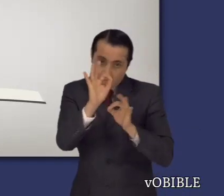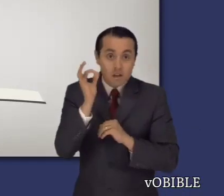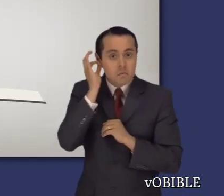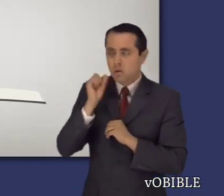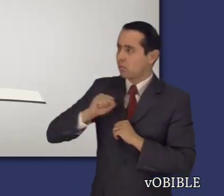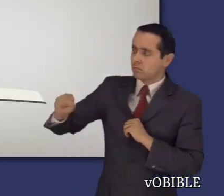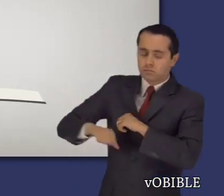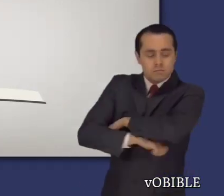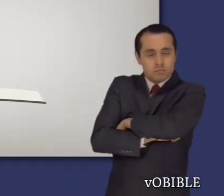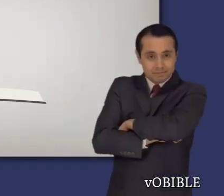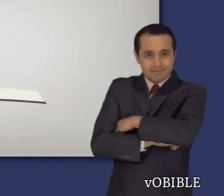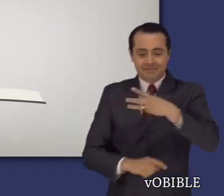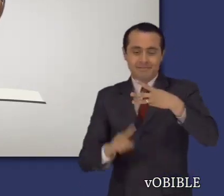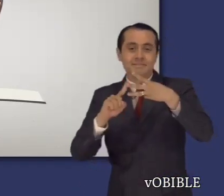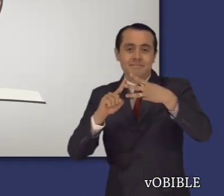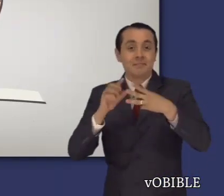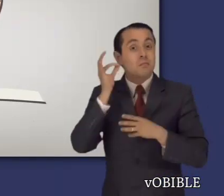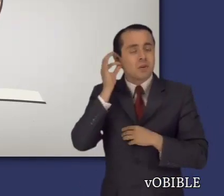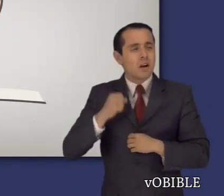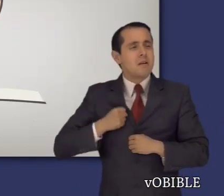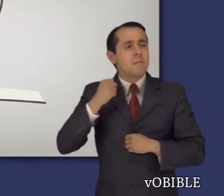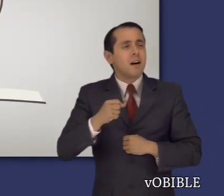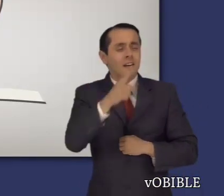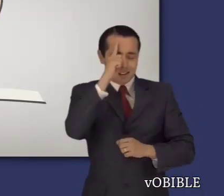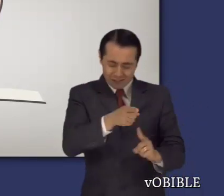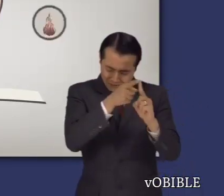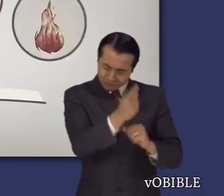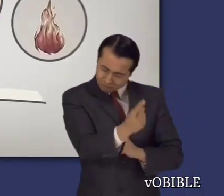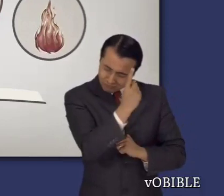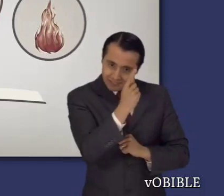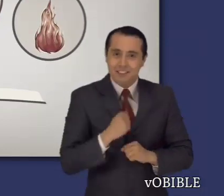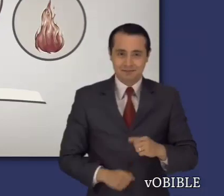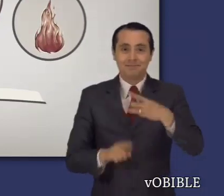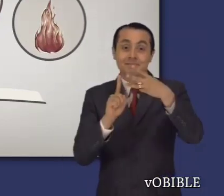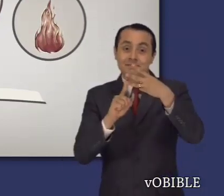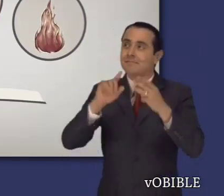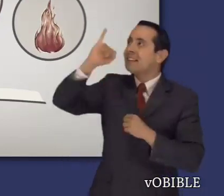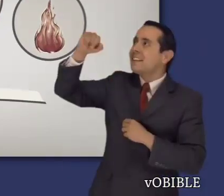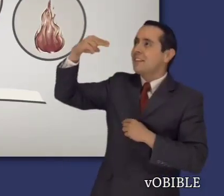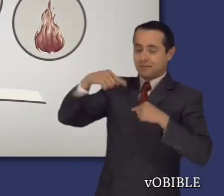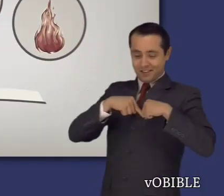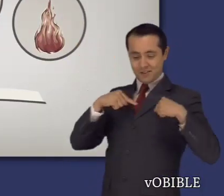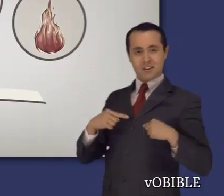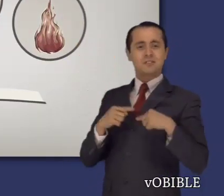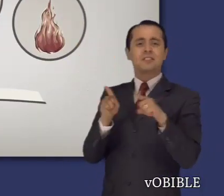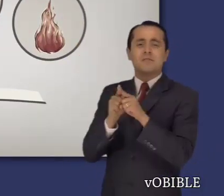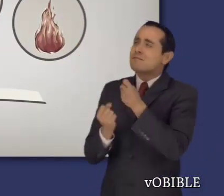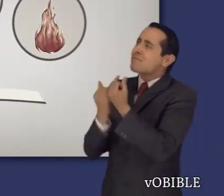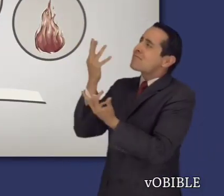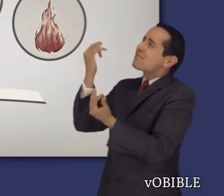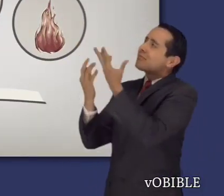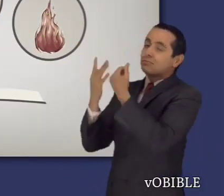pureza moral de la sulamita, en su fidelidad al pastor, y en cómo el amor verdadero se origina de Jehová,